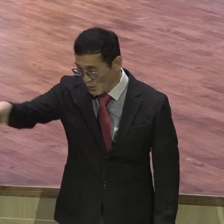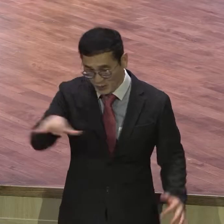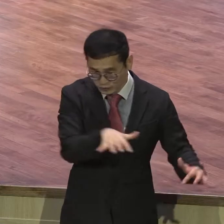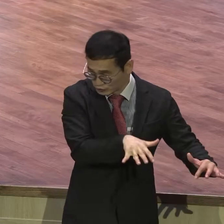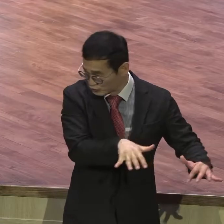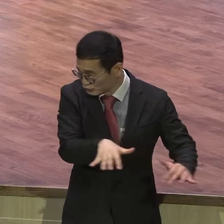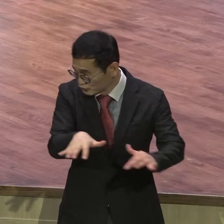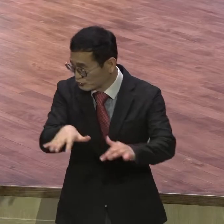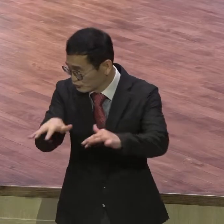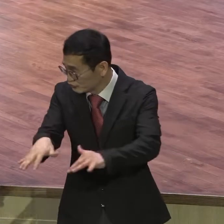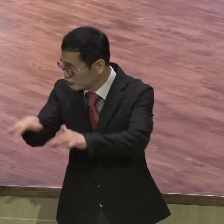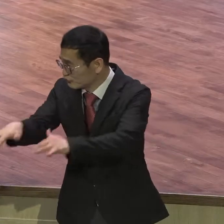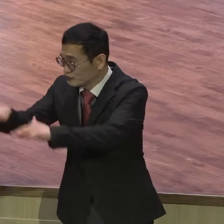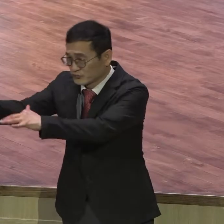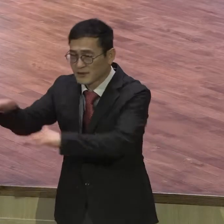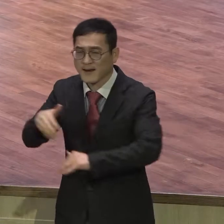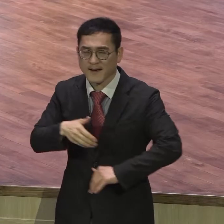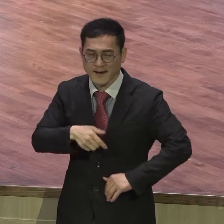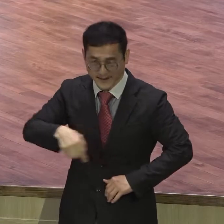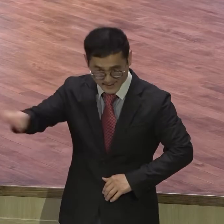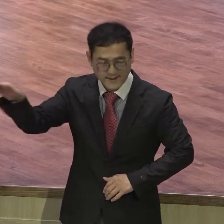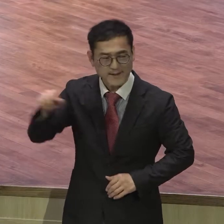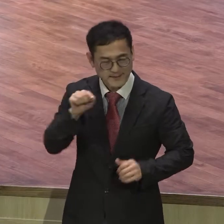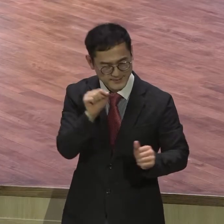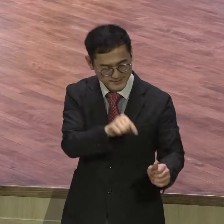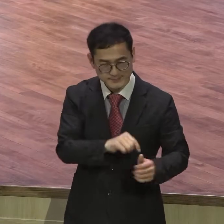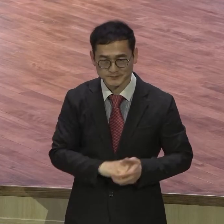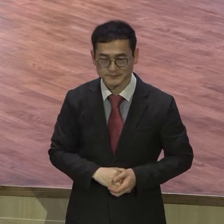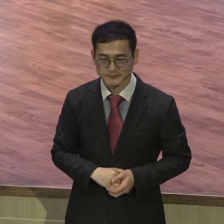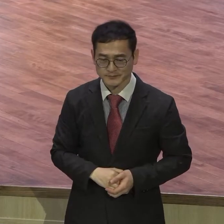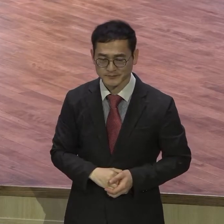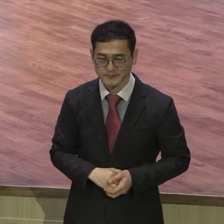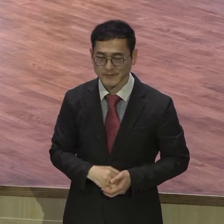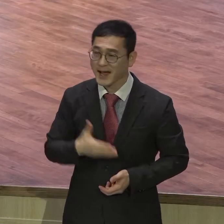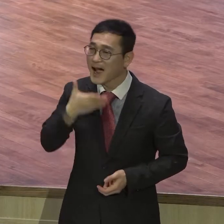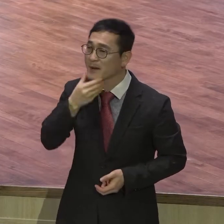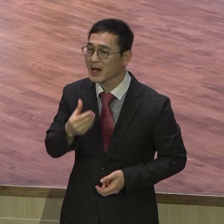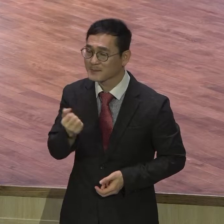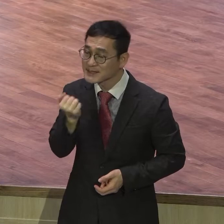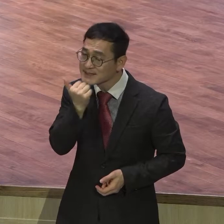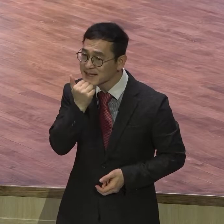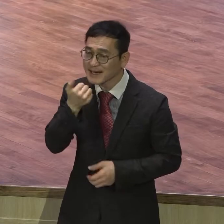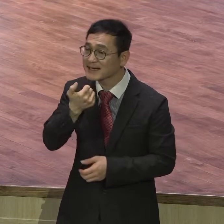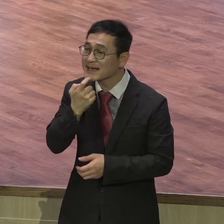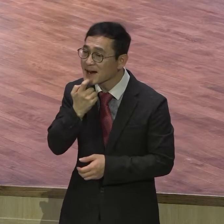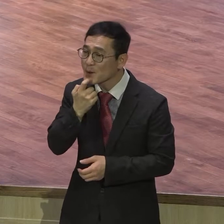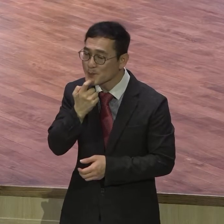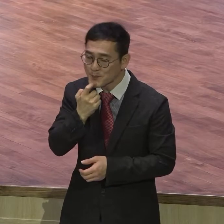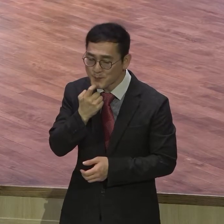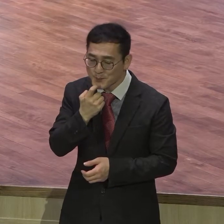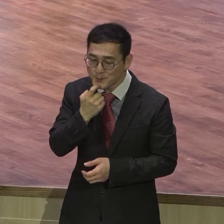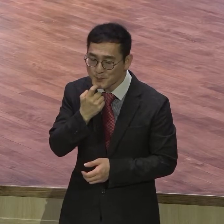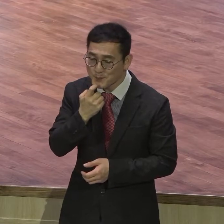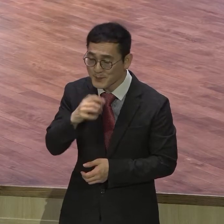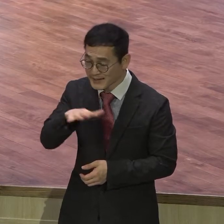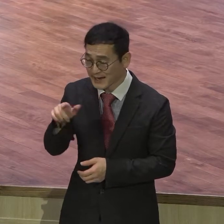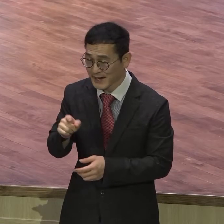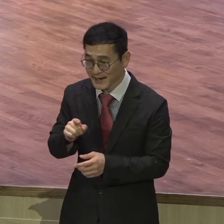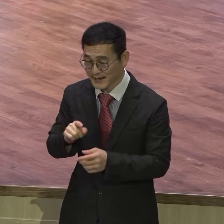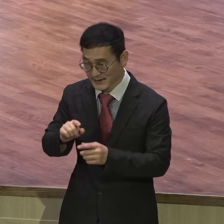내가 너희 조상 아브라함과 이삭과 야곱에게 맹사여 그들과 그들의 후손에게 주리라 한 땅 너희 앞에